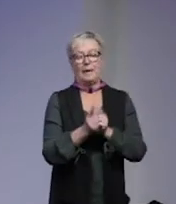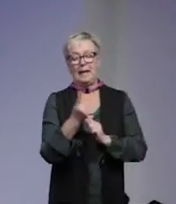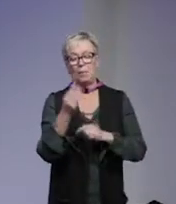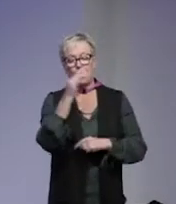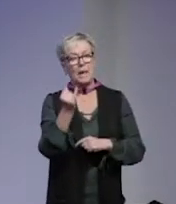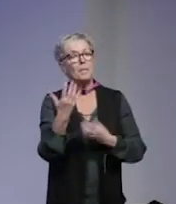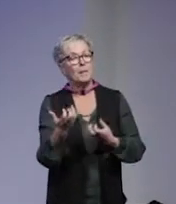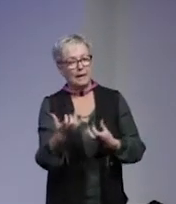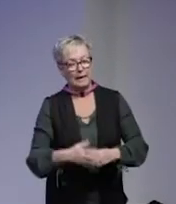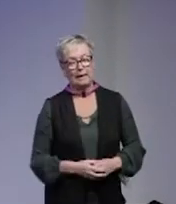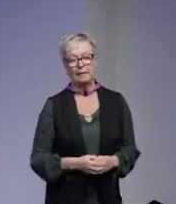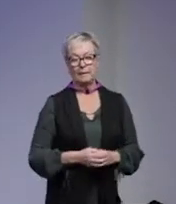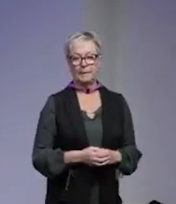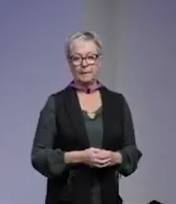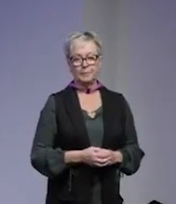praktiken.